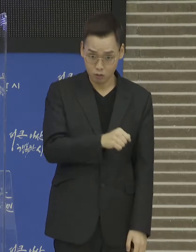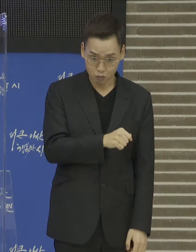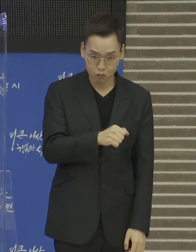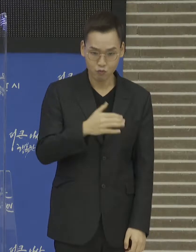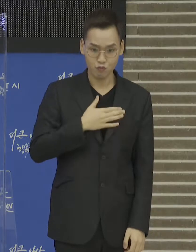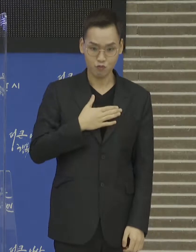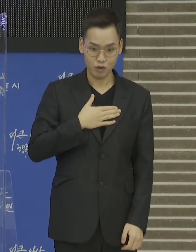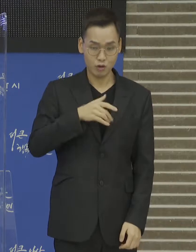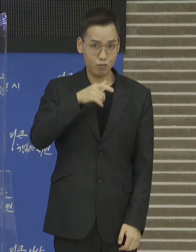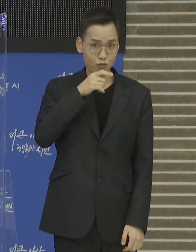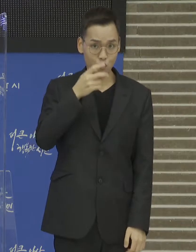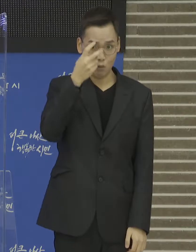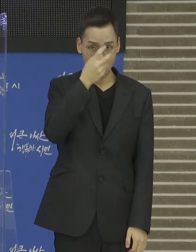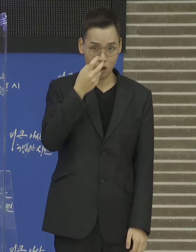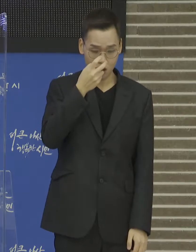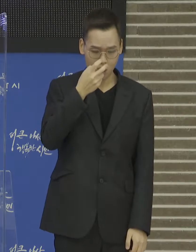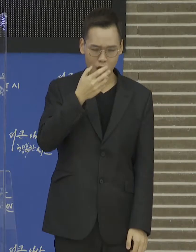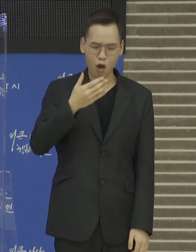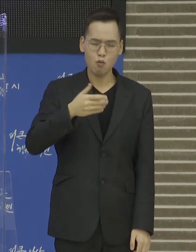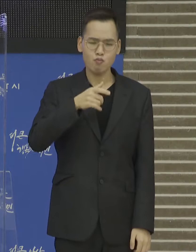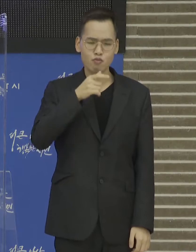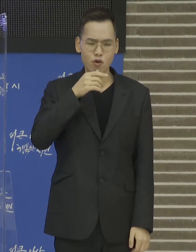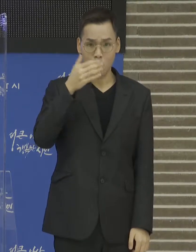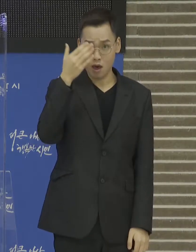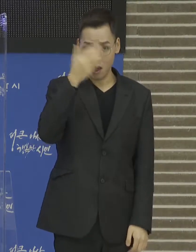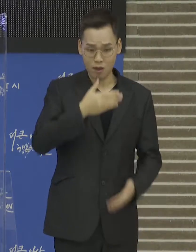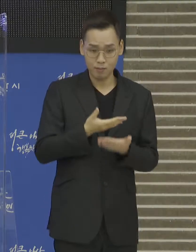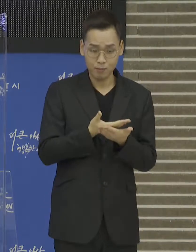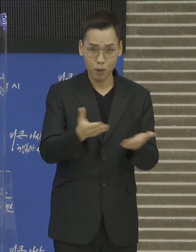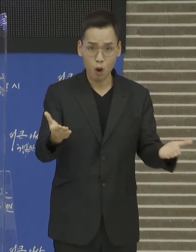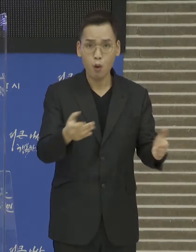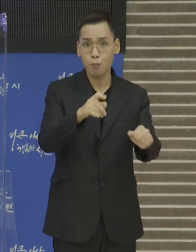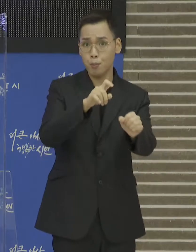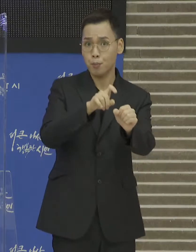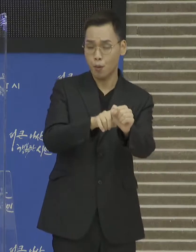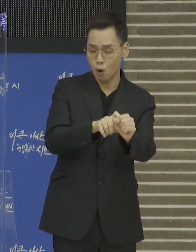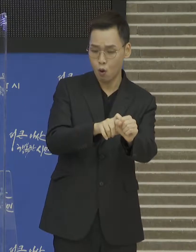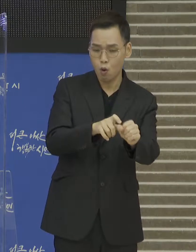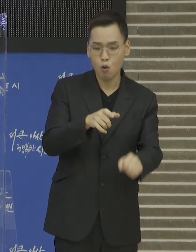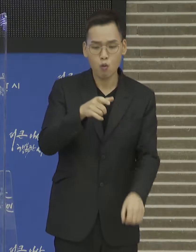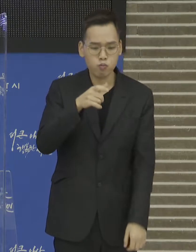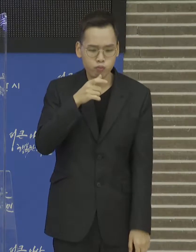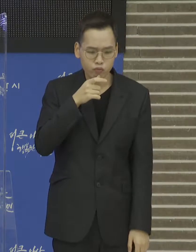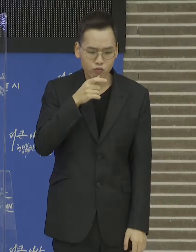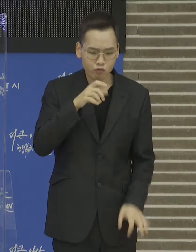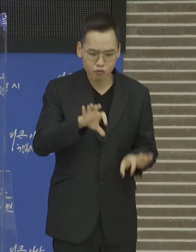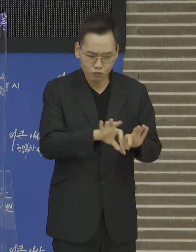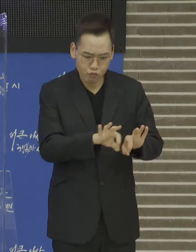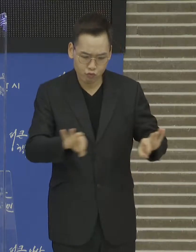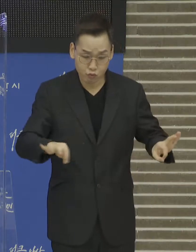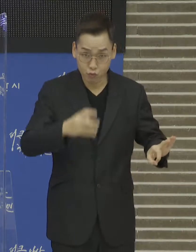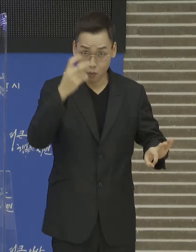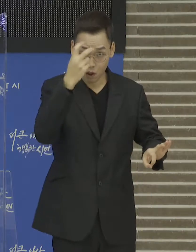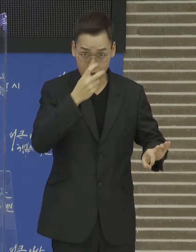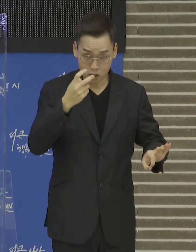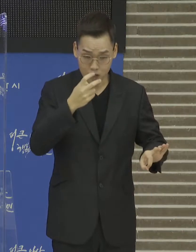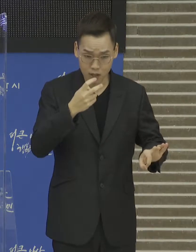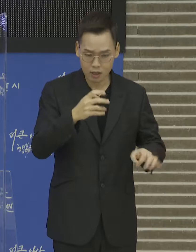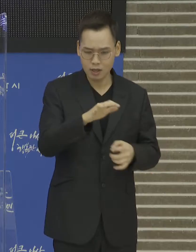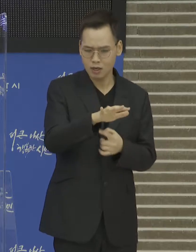깨끗한 물 공급을 위한 아산시 수도정비 기본계획수리, 농어촌